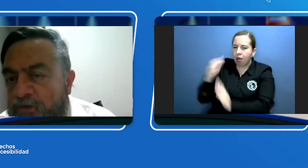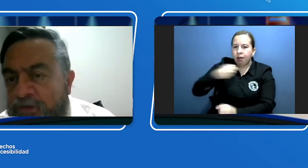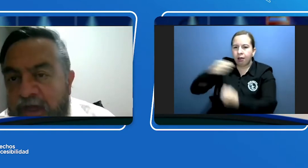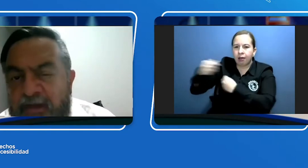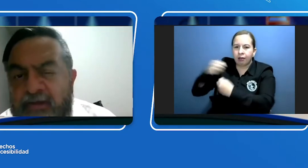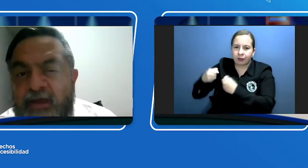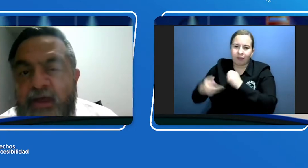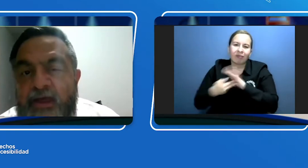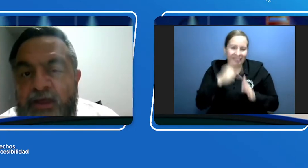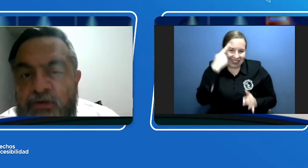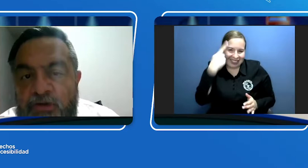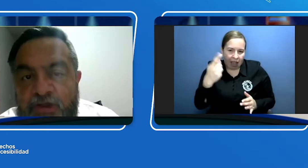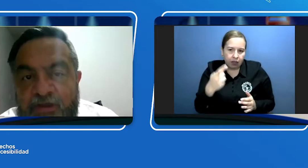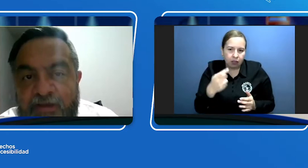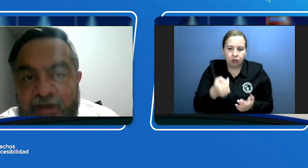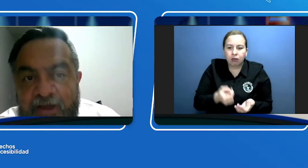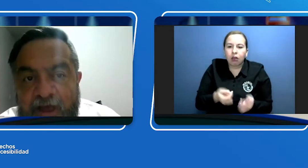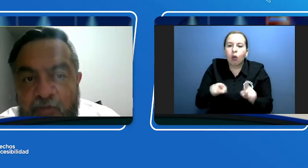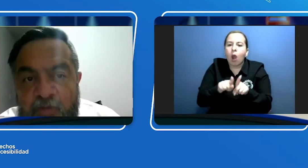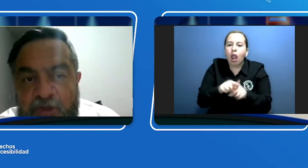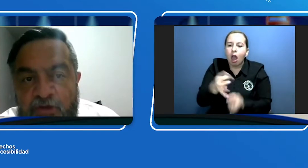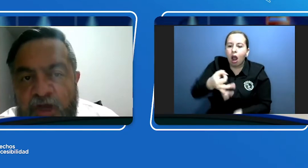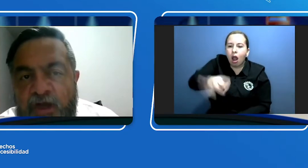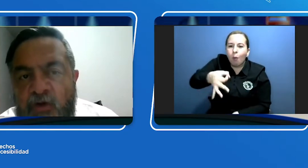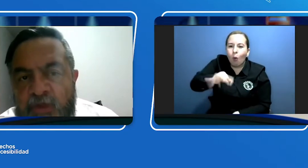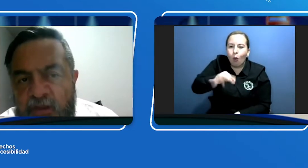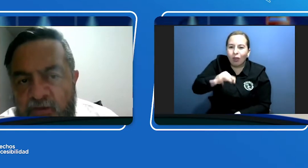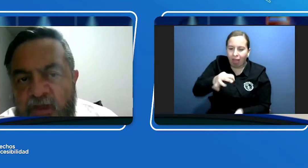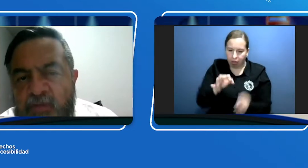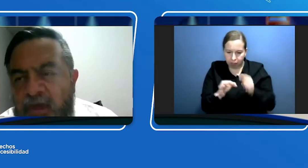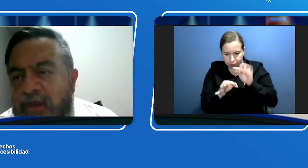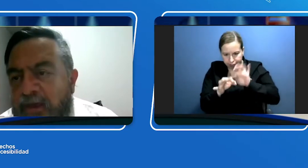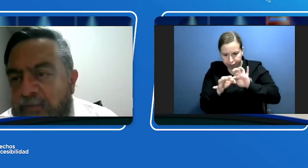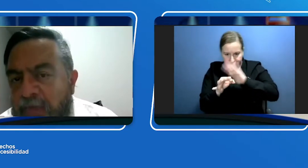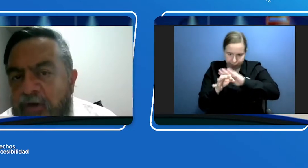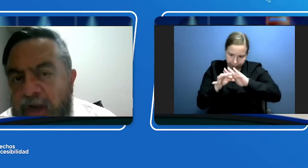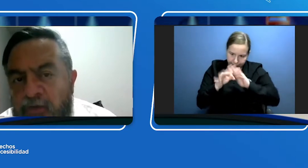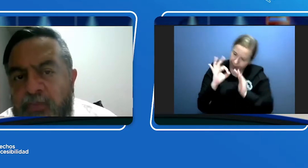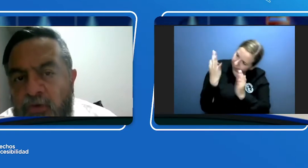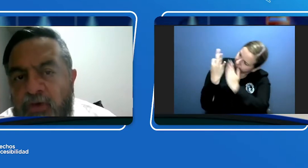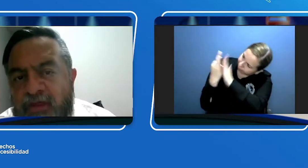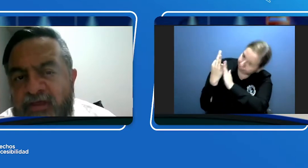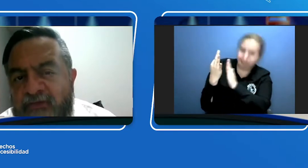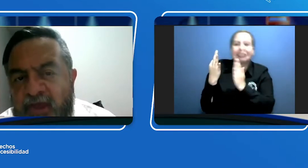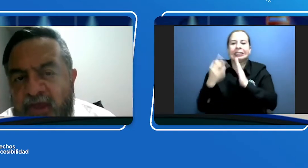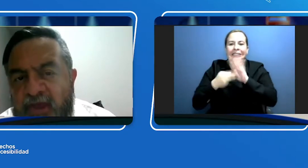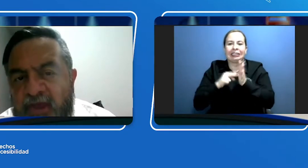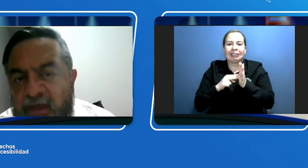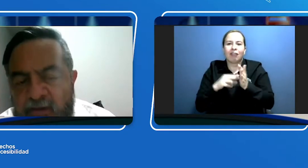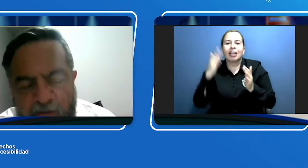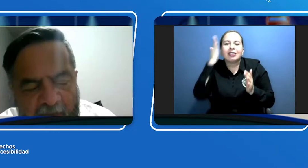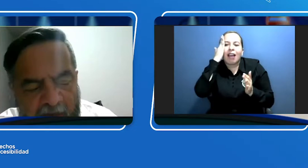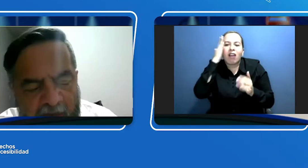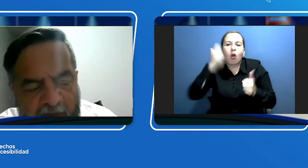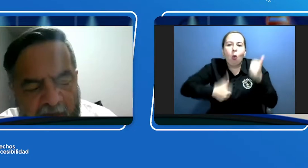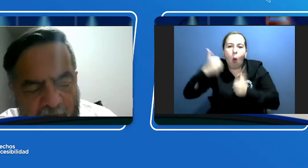dos caras. Entonces, al momento de una recomendación, también hay que valorar un poco qué significa para el